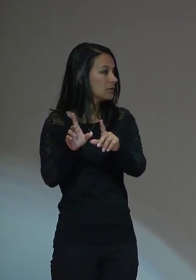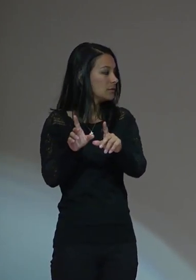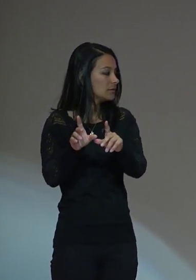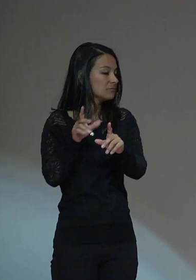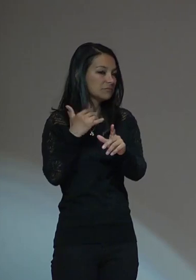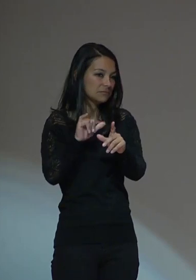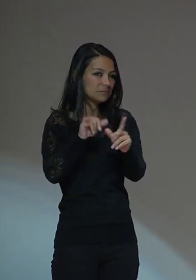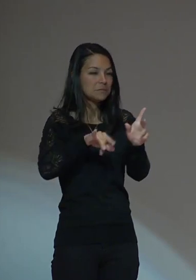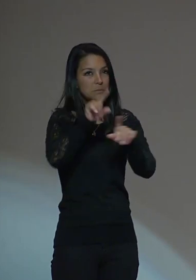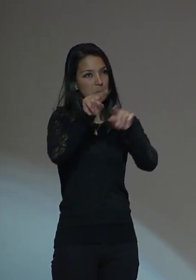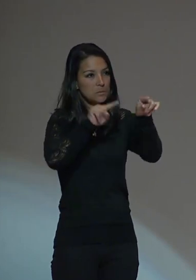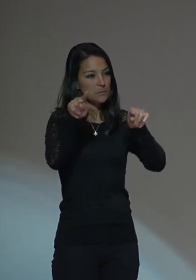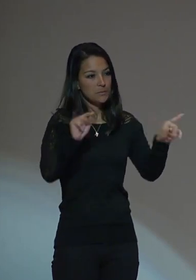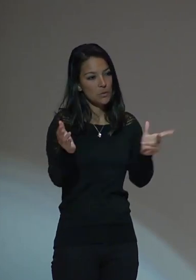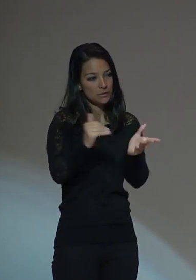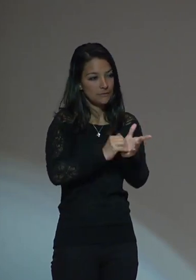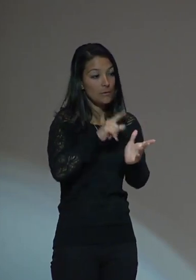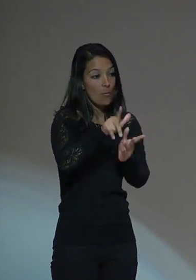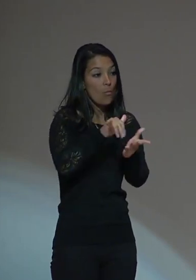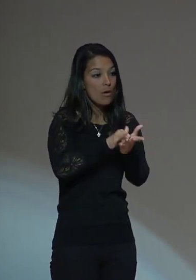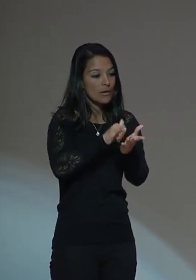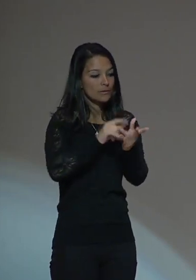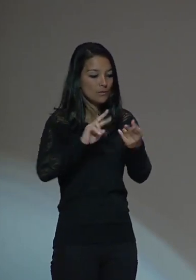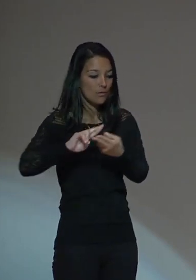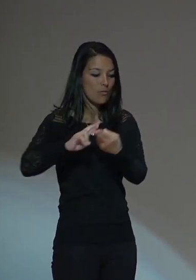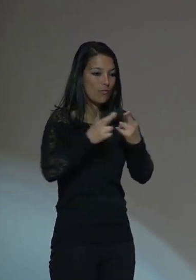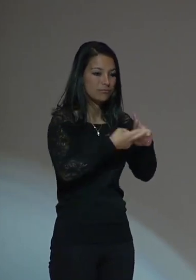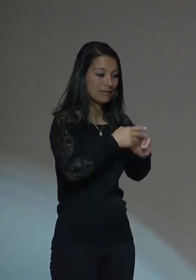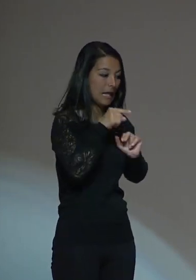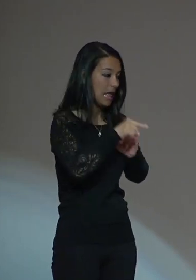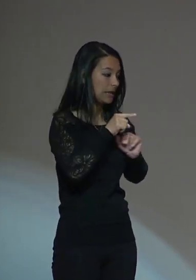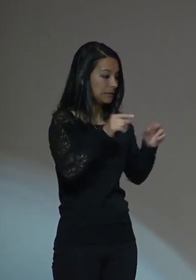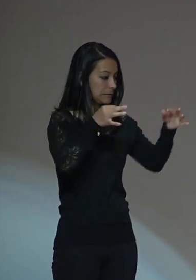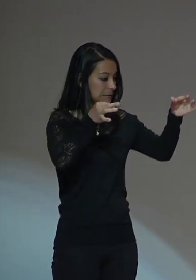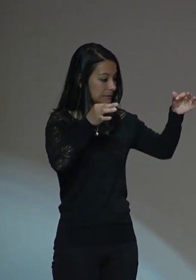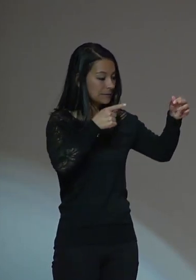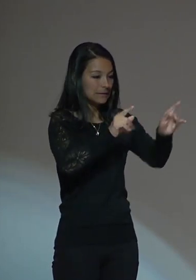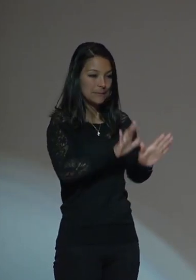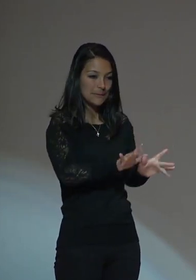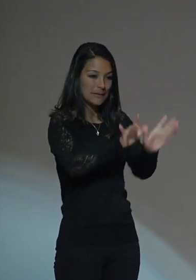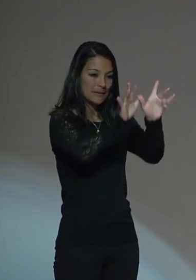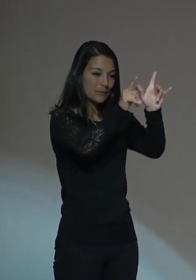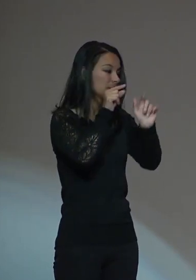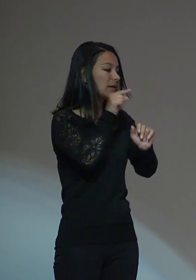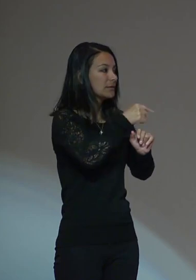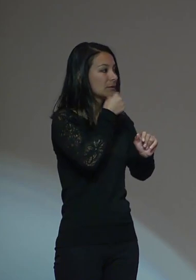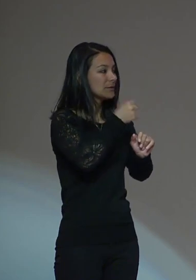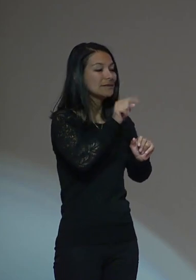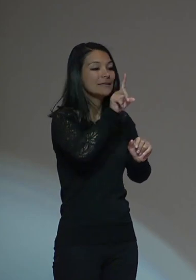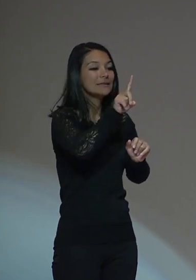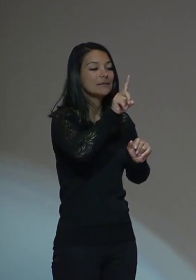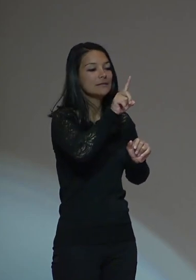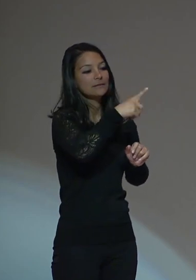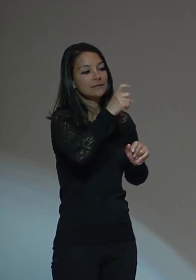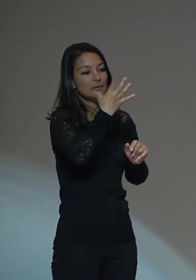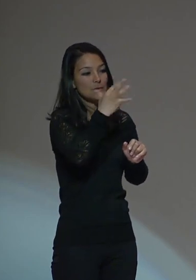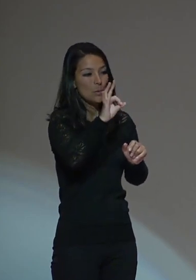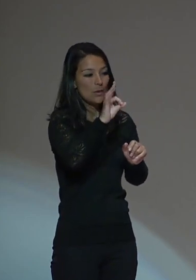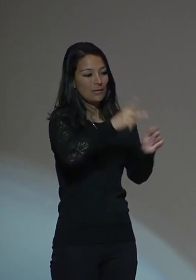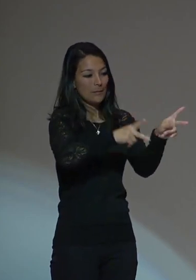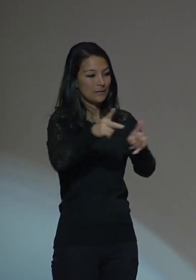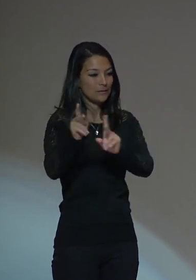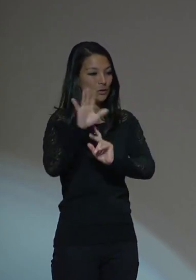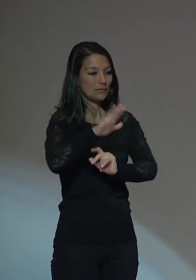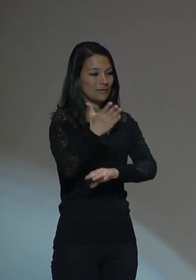Por eso le presenta esta tela con las mariposas, los 150 becarios